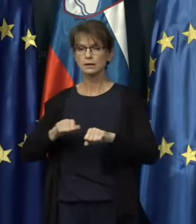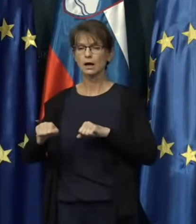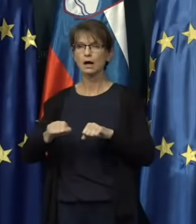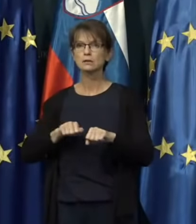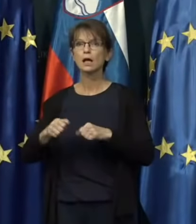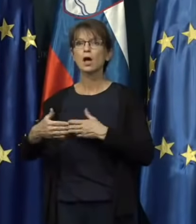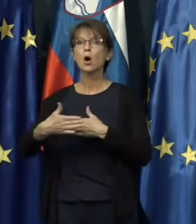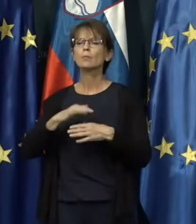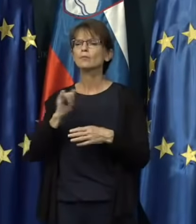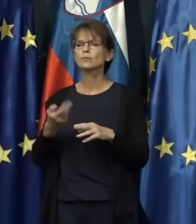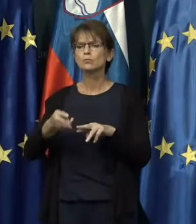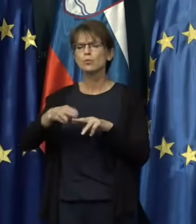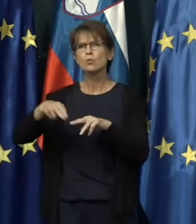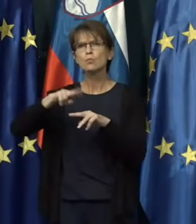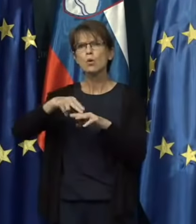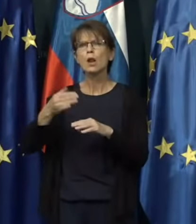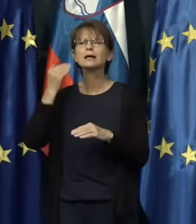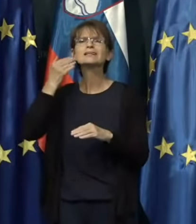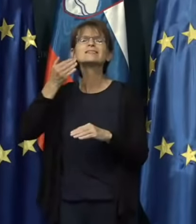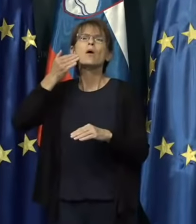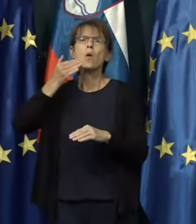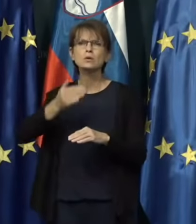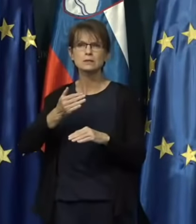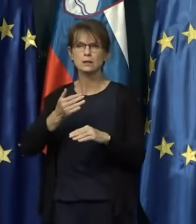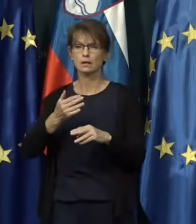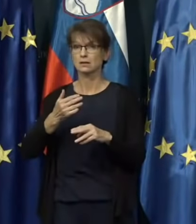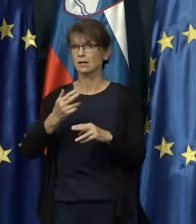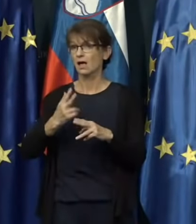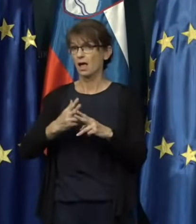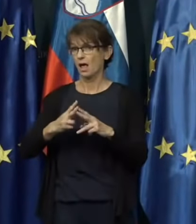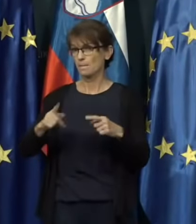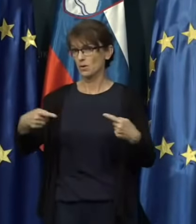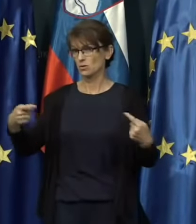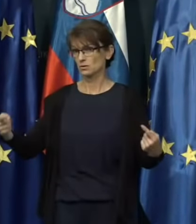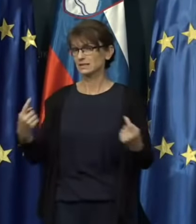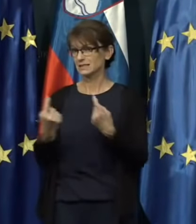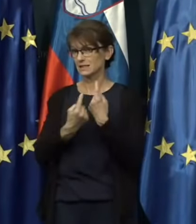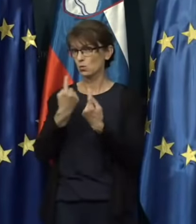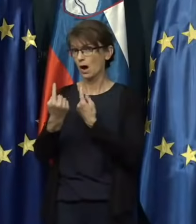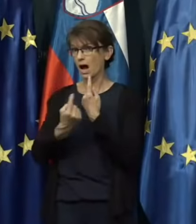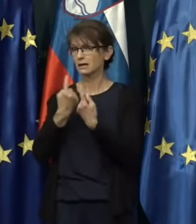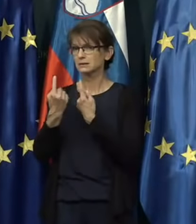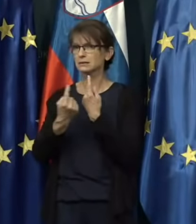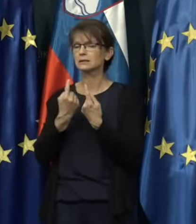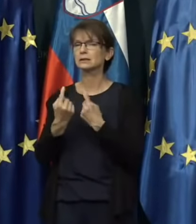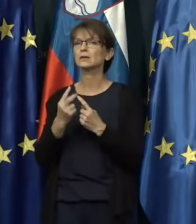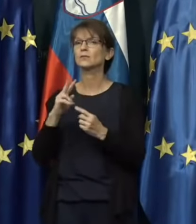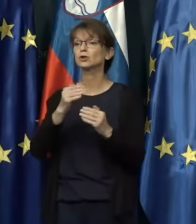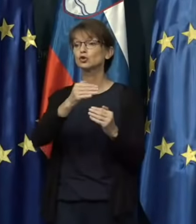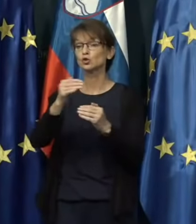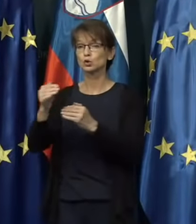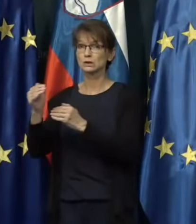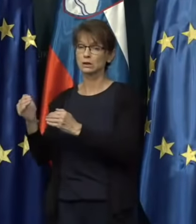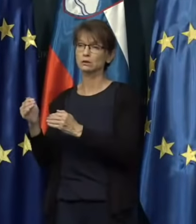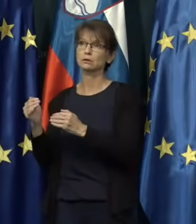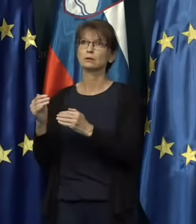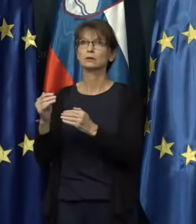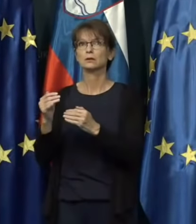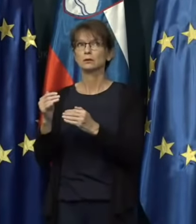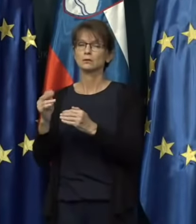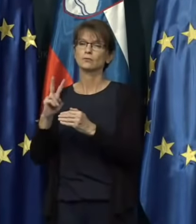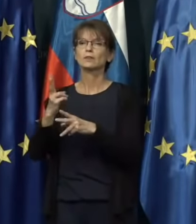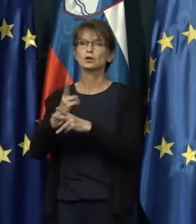vedno bolj zaustreni epidemiološki situaciji v sosednjih oziroma v